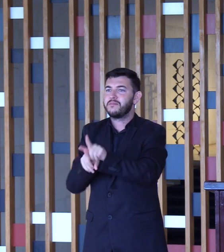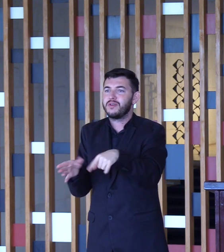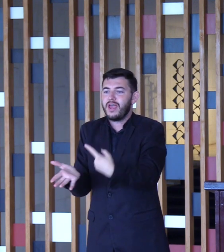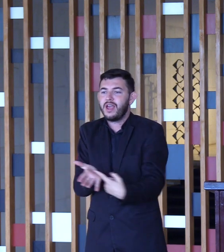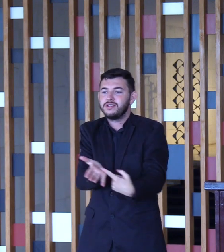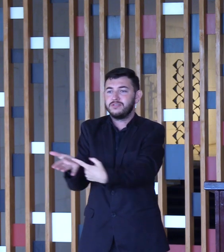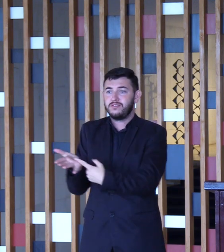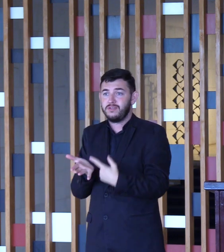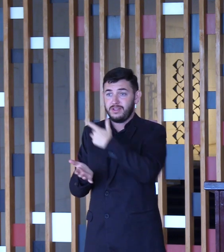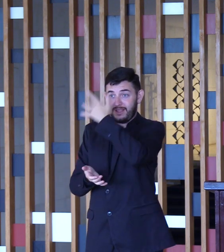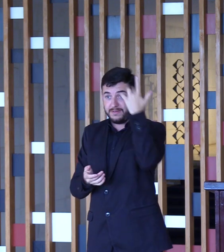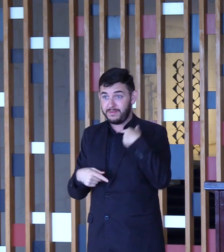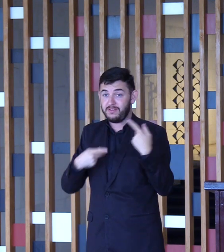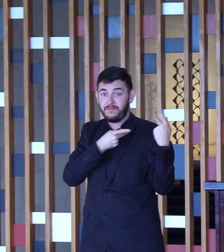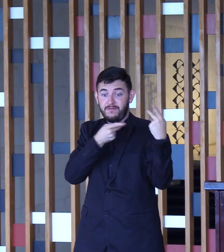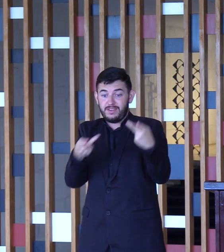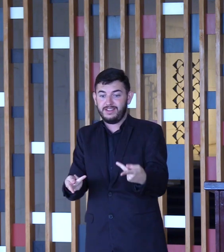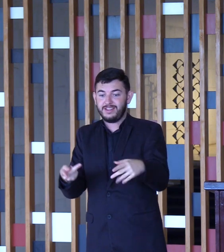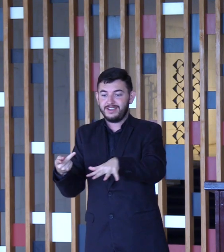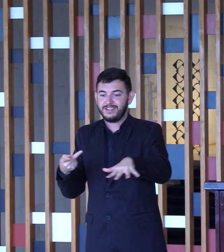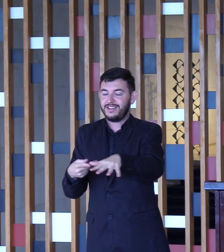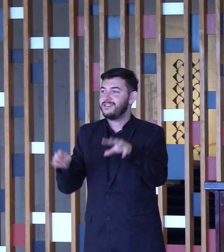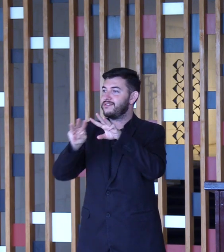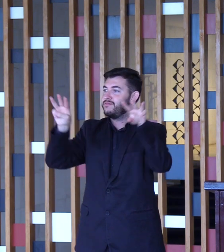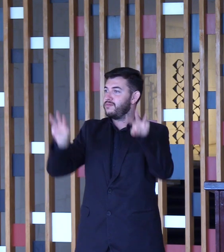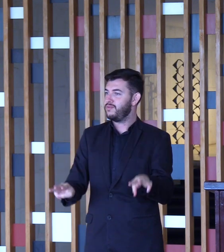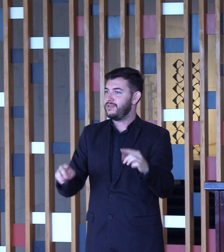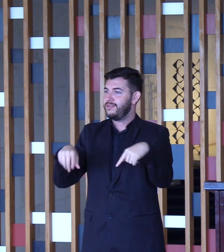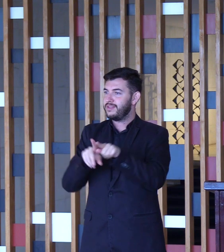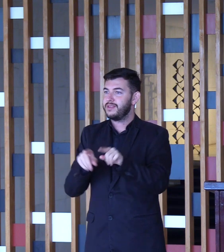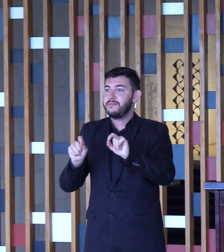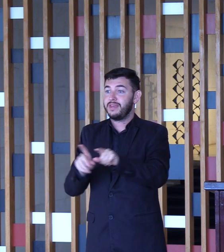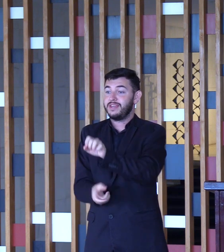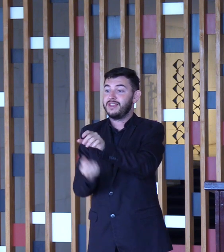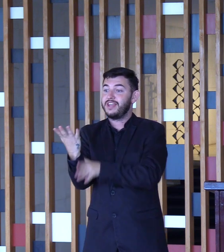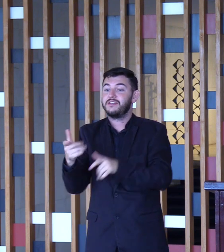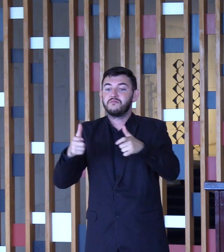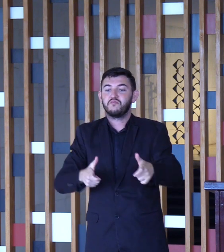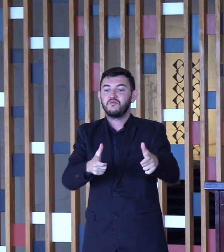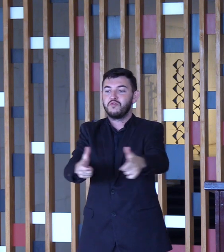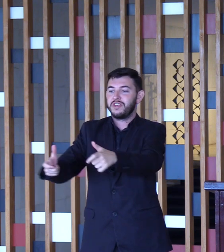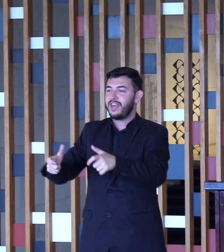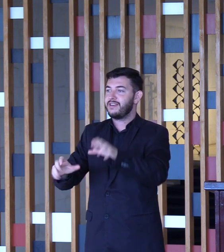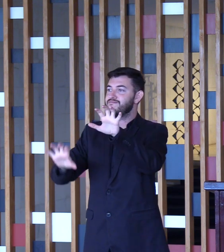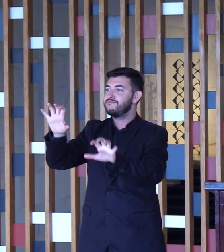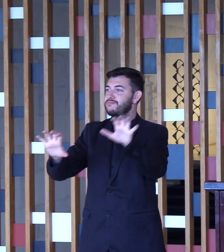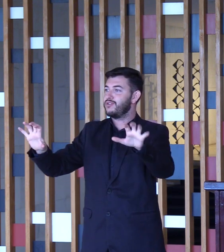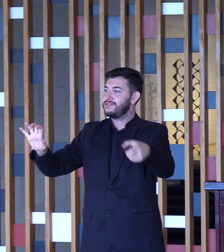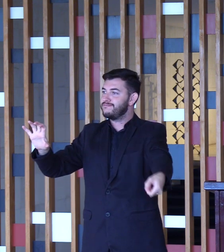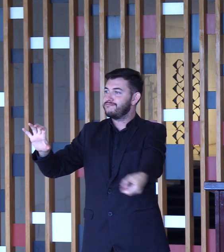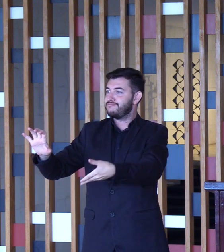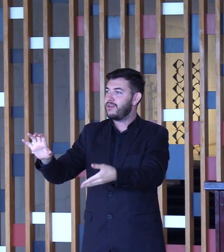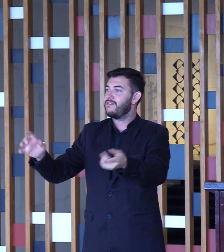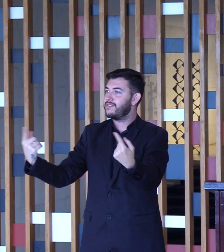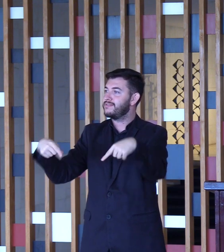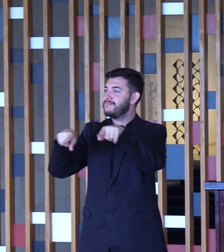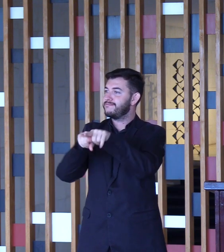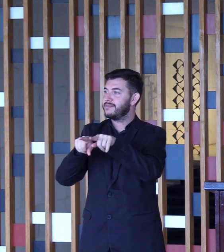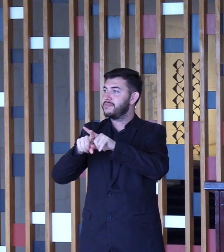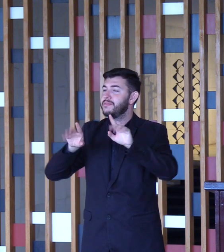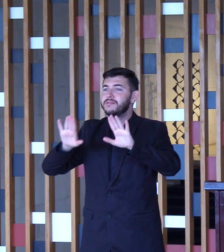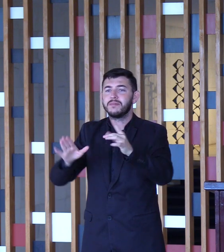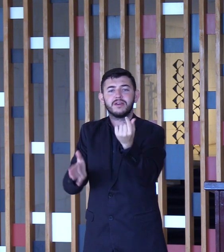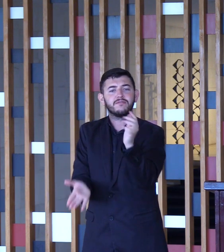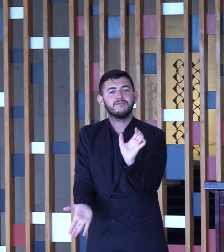dos visitantes no complexo do museu, além de novas áreas para exposições. O nosso investimento para a